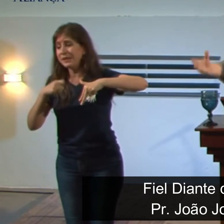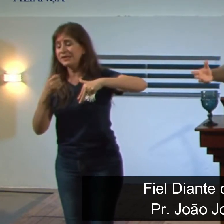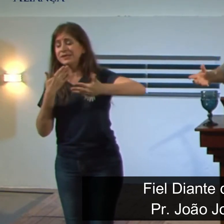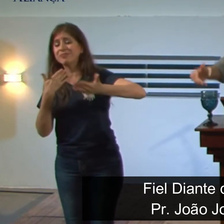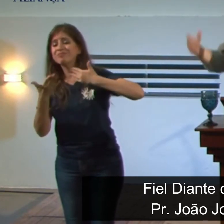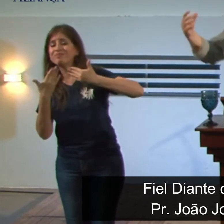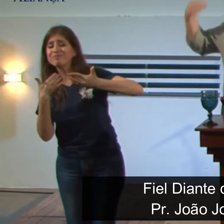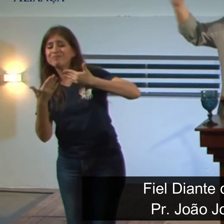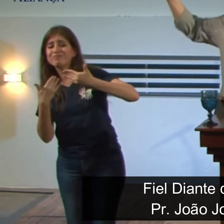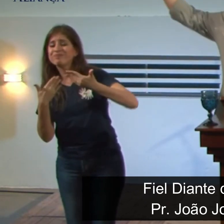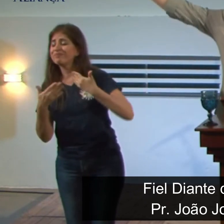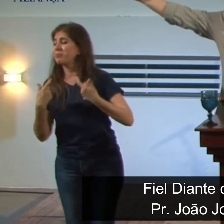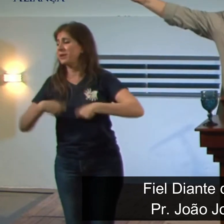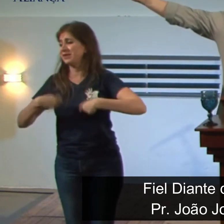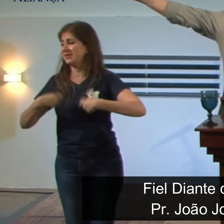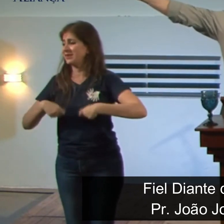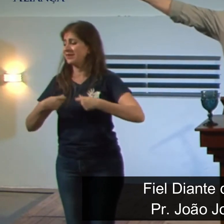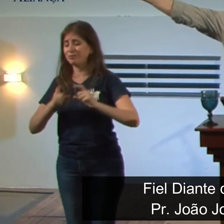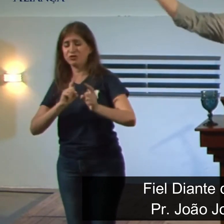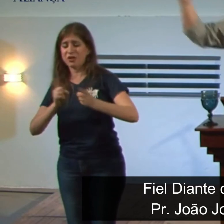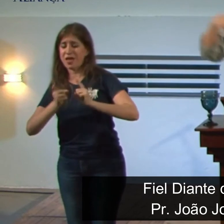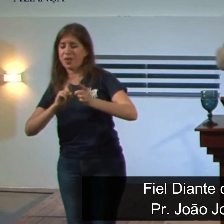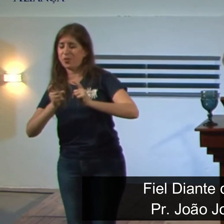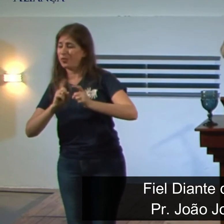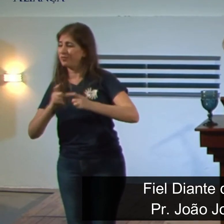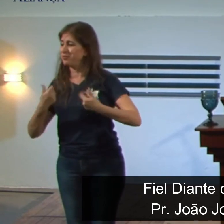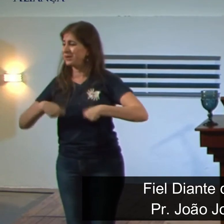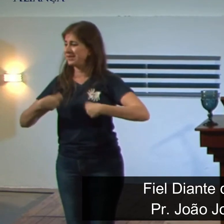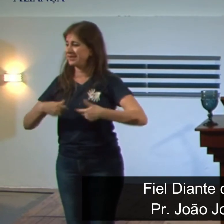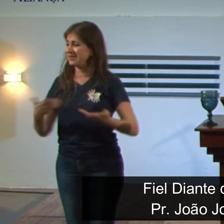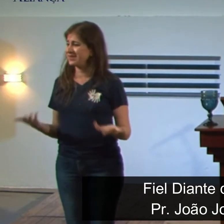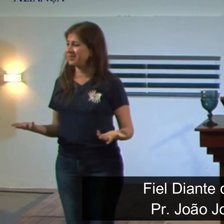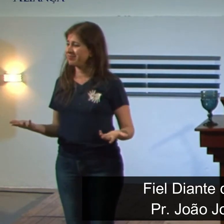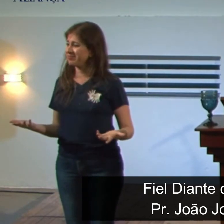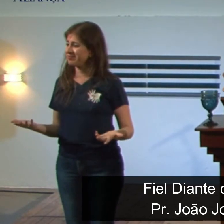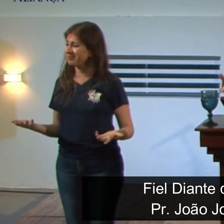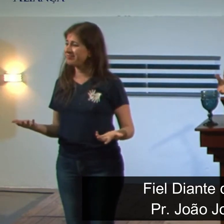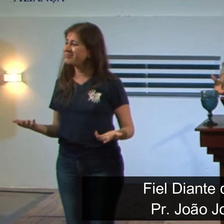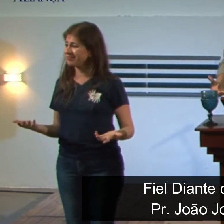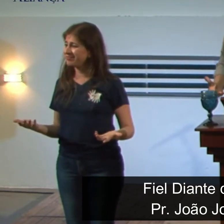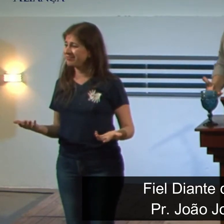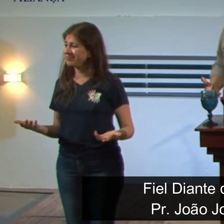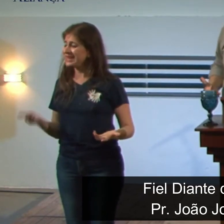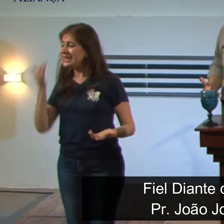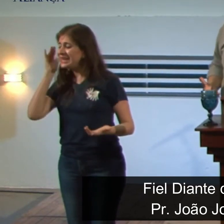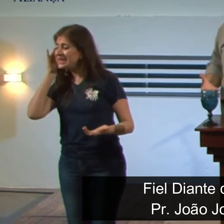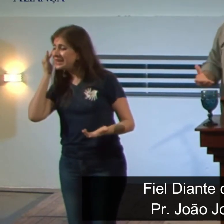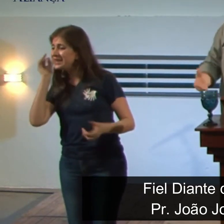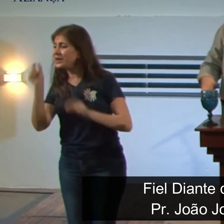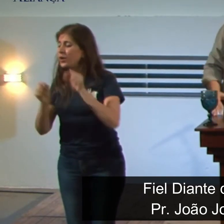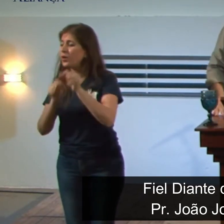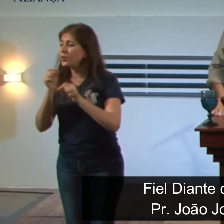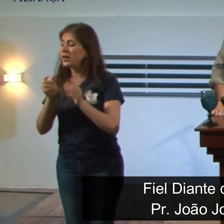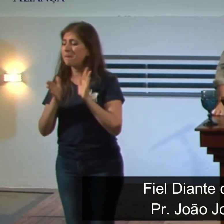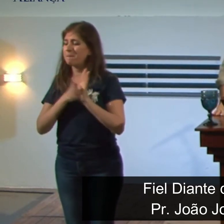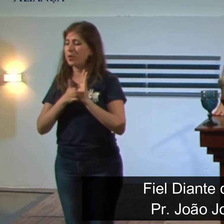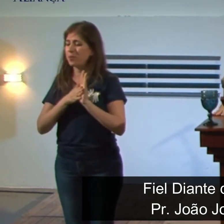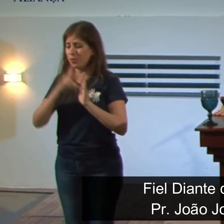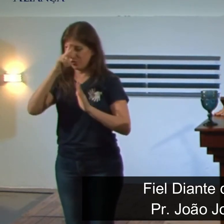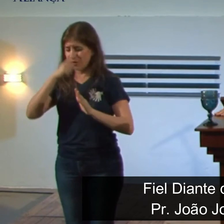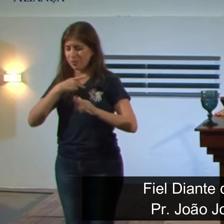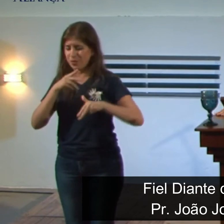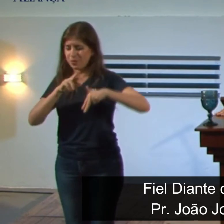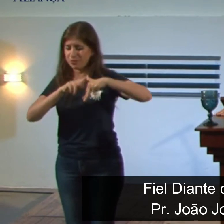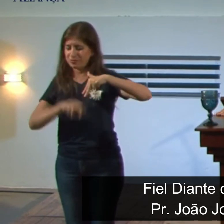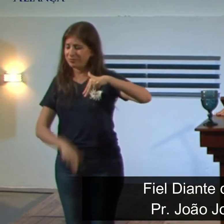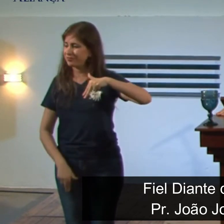e para ter um diálogo tem que pelo menos saber ao que elas estão se propondo ao que elas estão se propondo